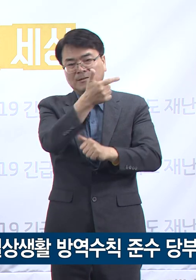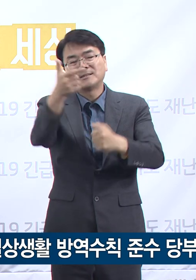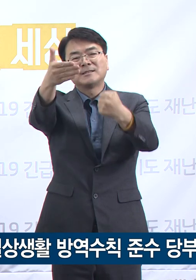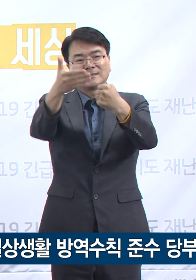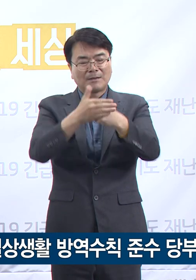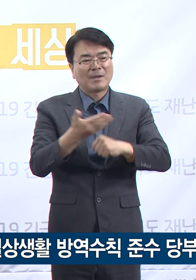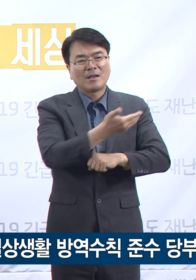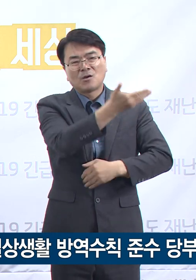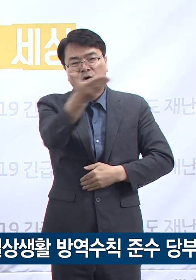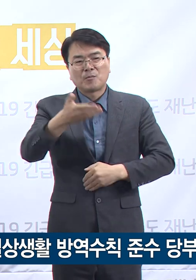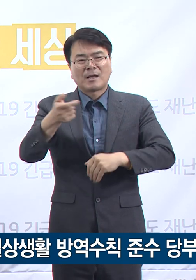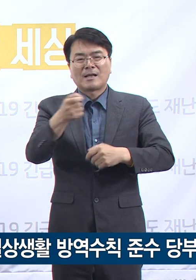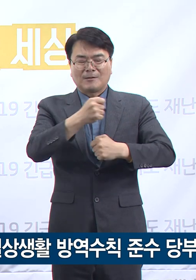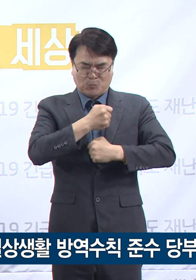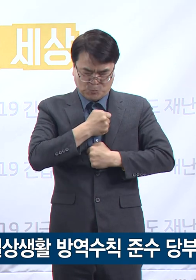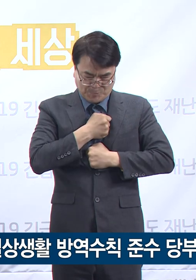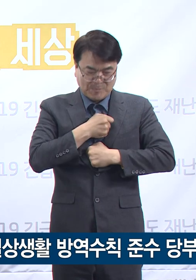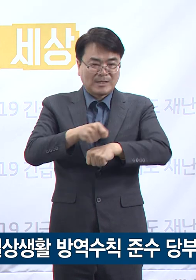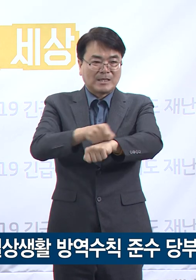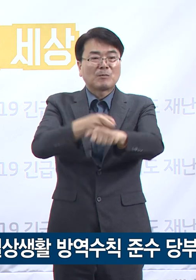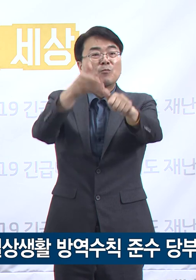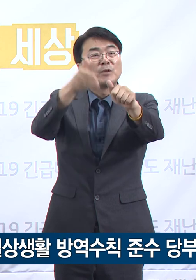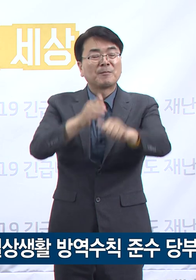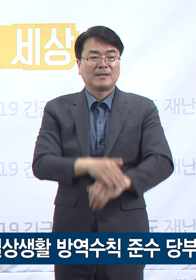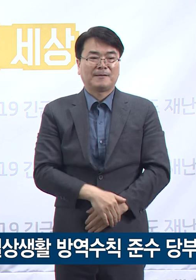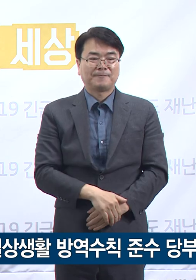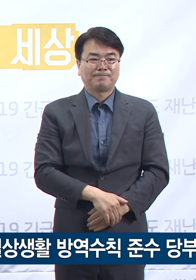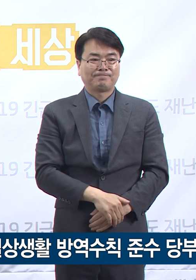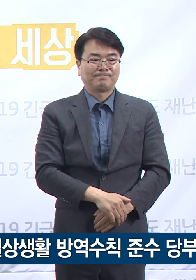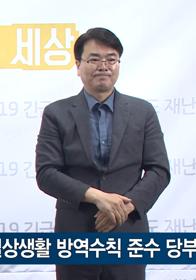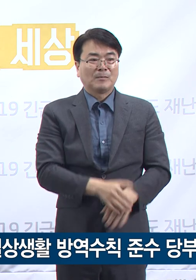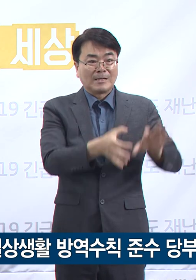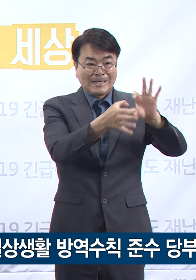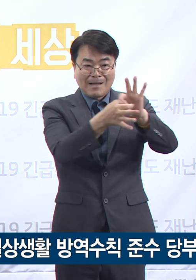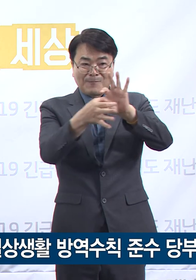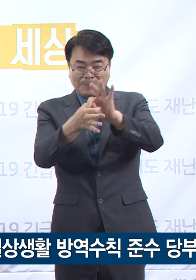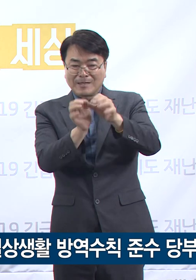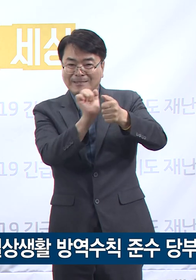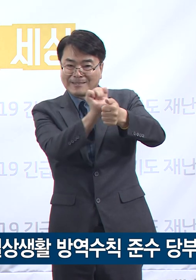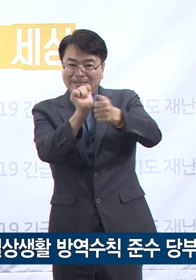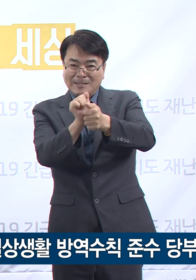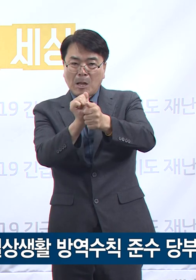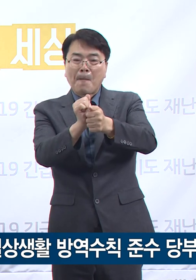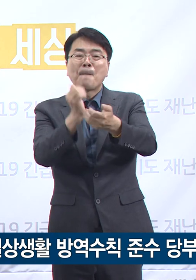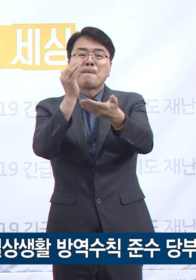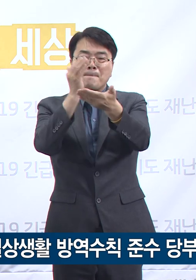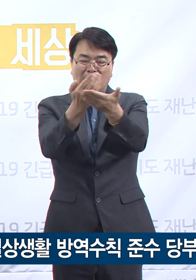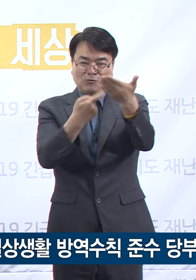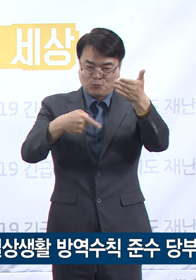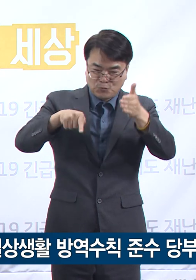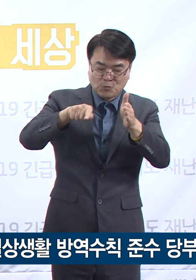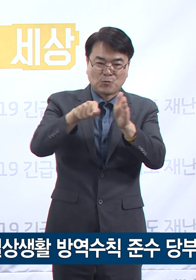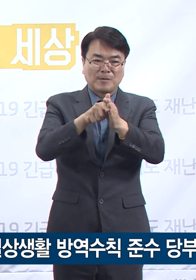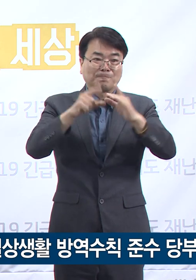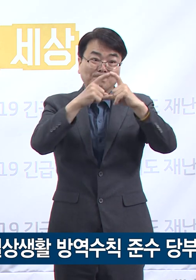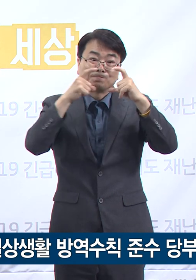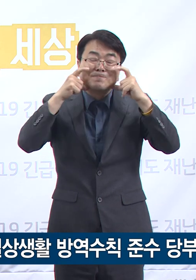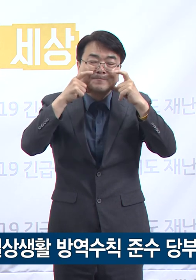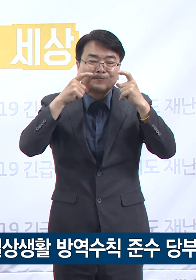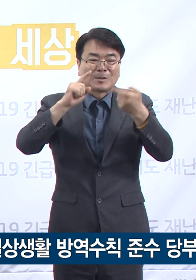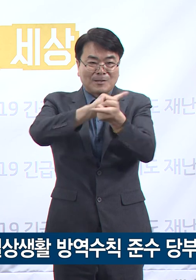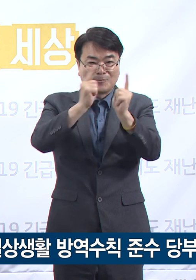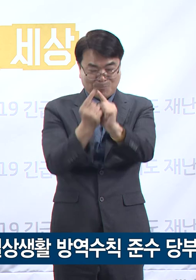각별히 당부드립니다. 연쇄 감염을 차단하기 위해서 생활 속에서 마스크 착용, 손 씻기, 거리 두기 등